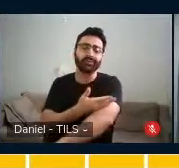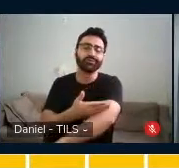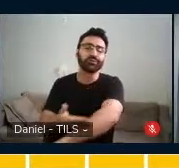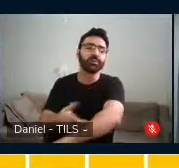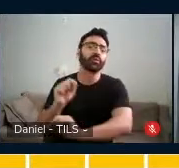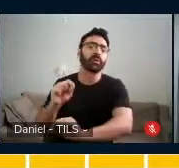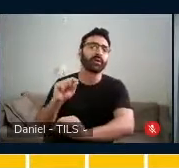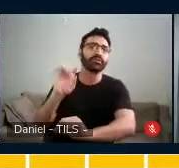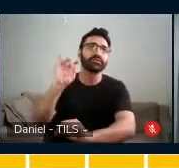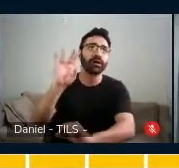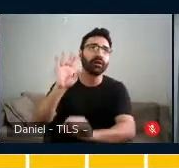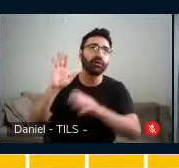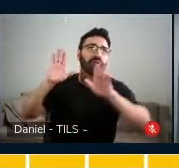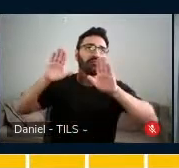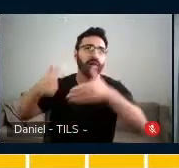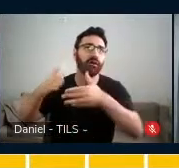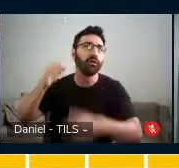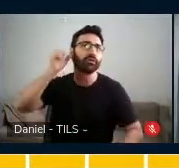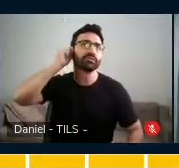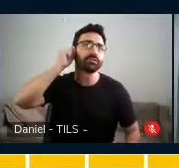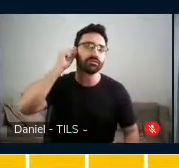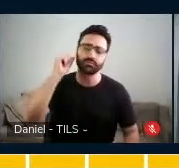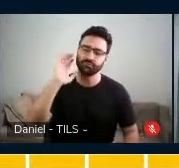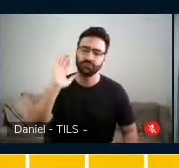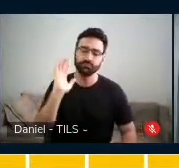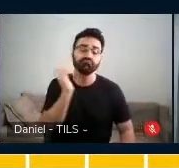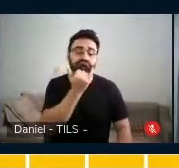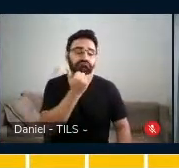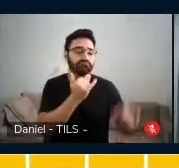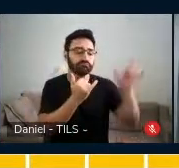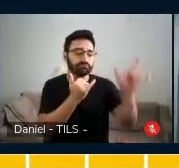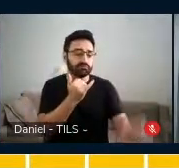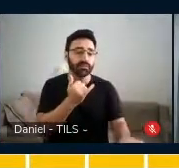audição e a Paula, ela tem outras percepções.